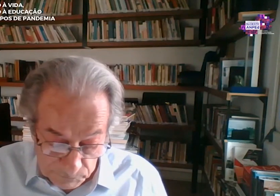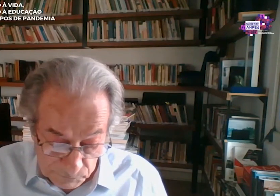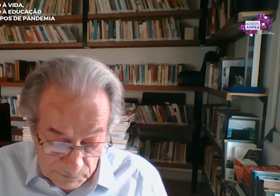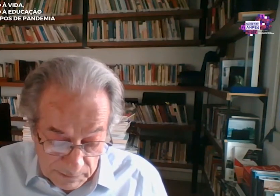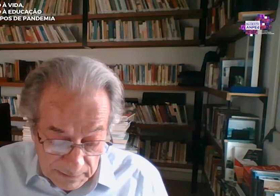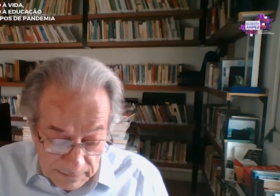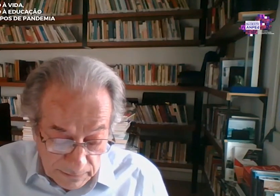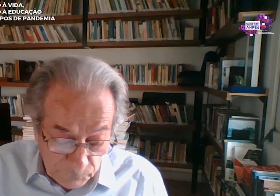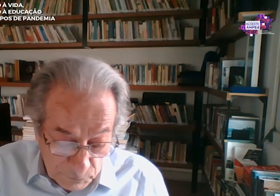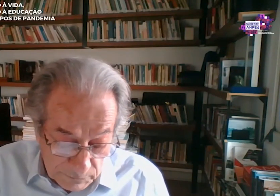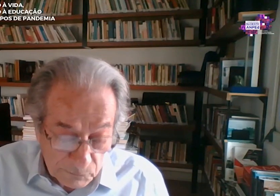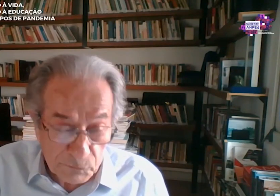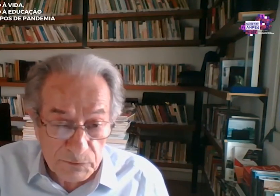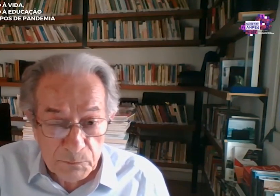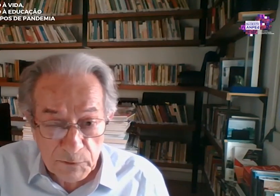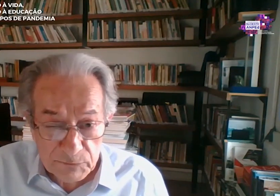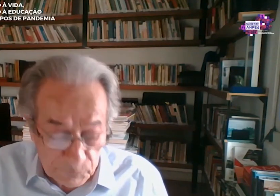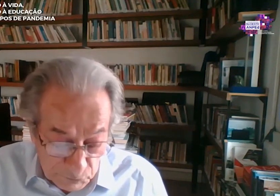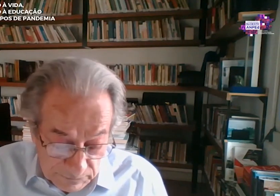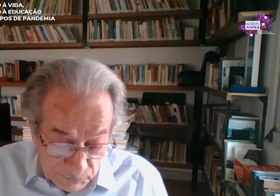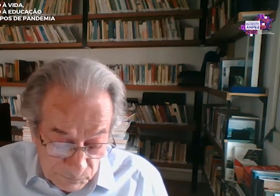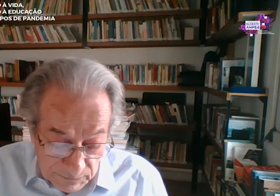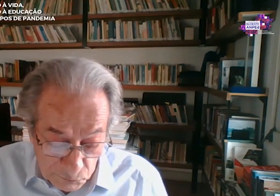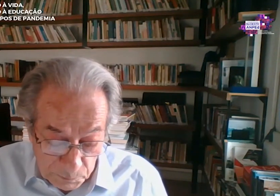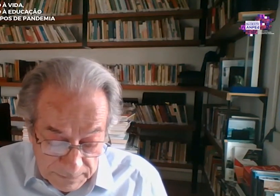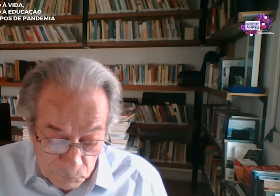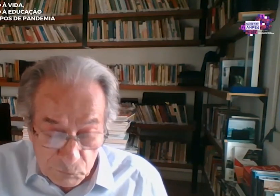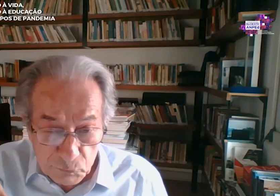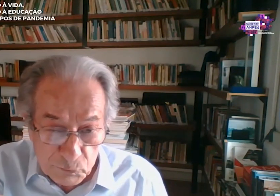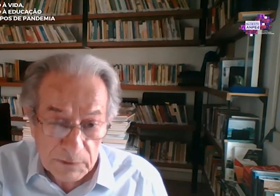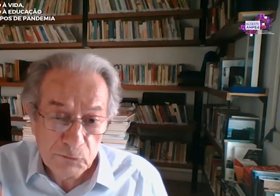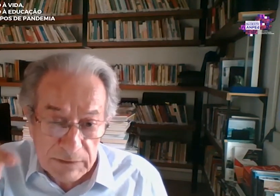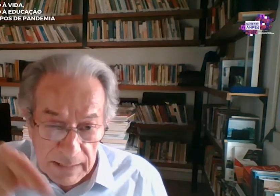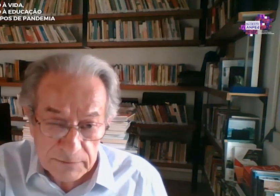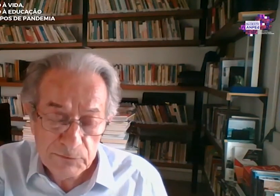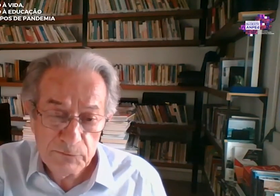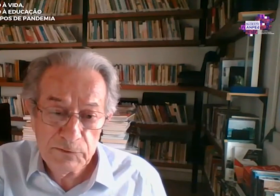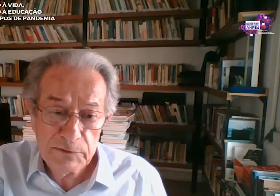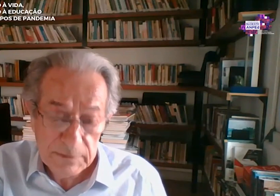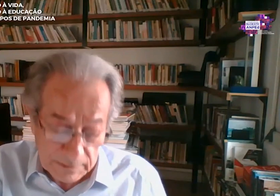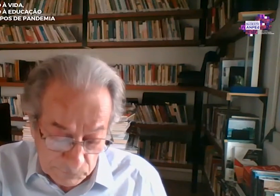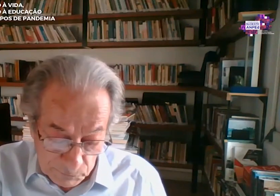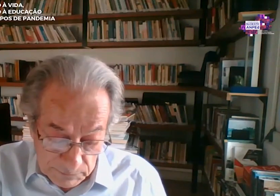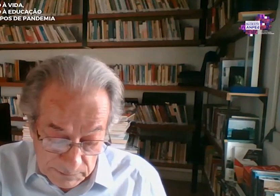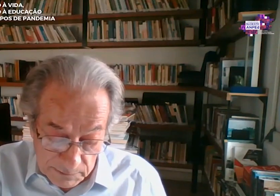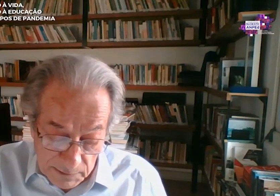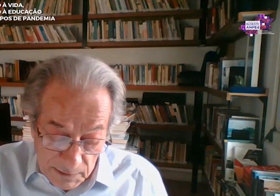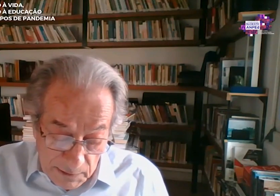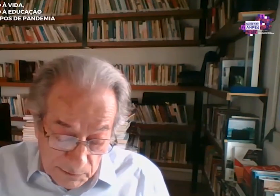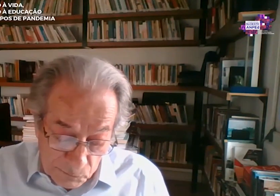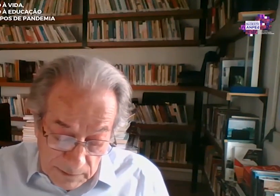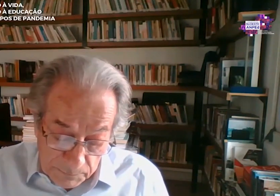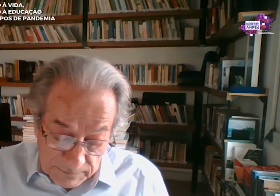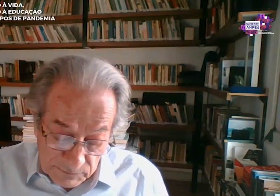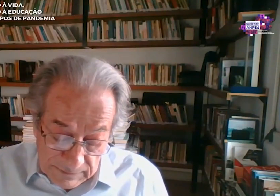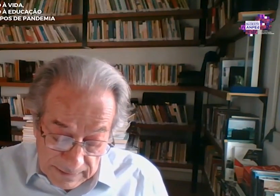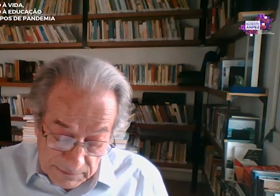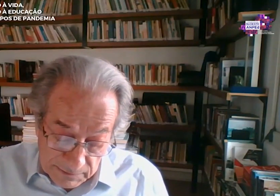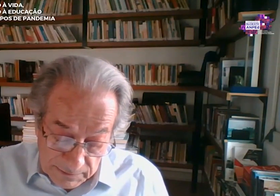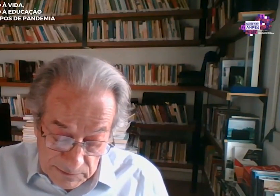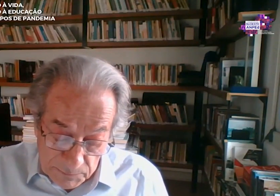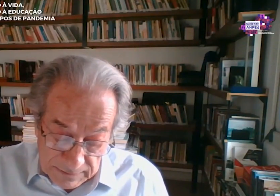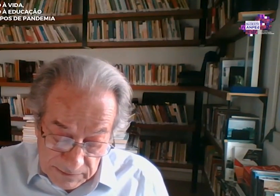para o simpósio. E aí foi o simpósio então foi transferido para o Teatro da Universidade Católica com